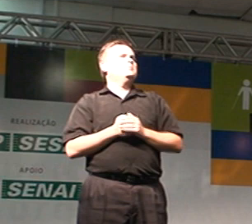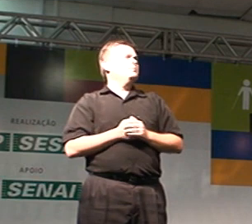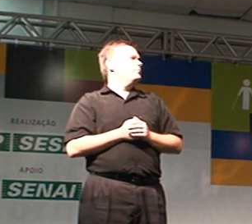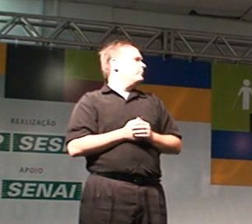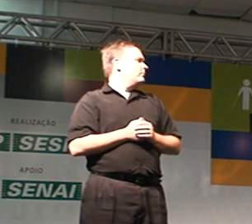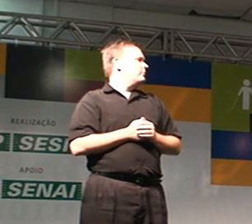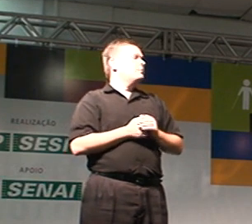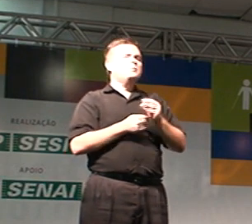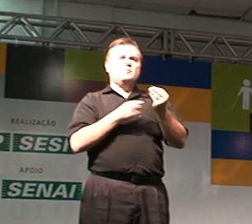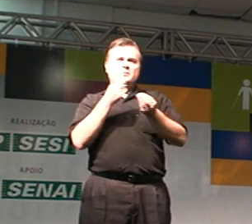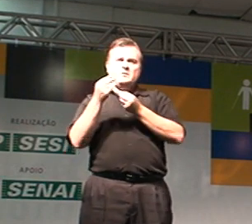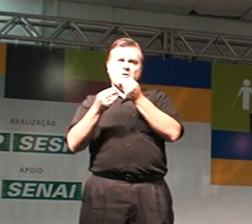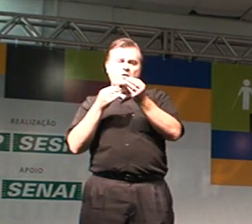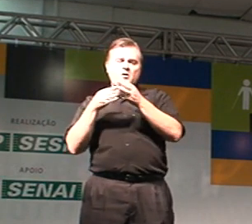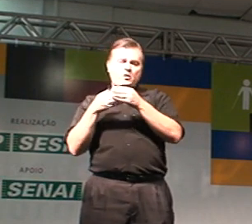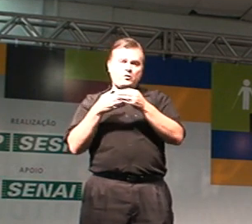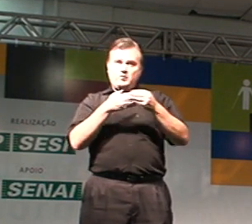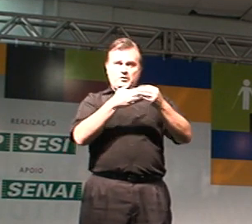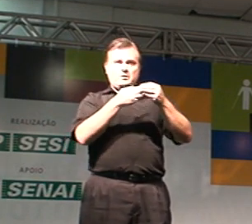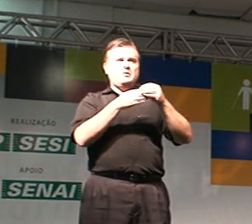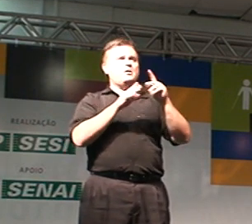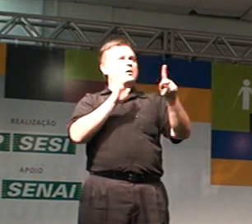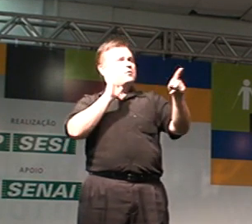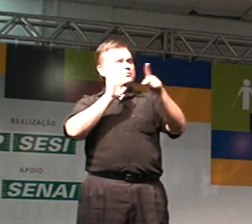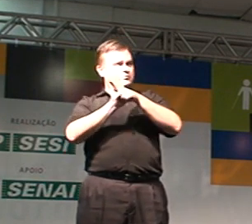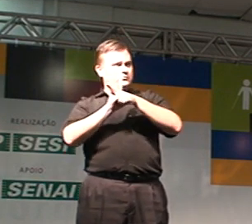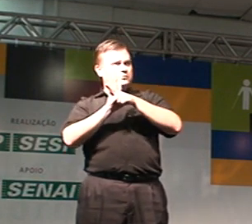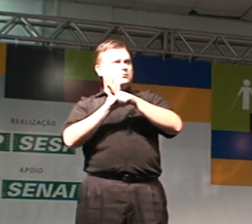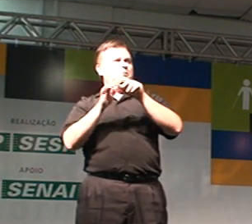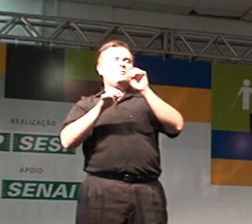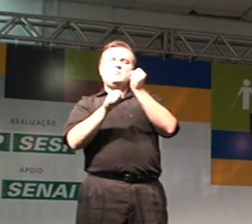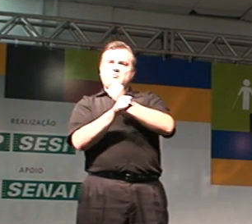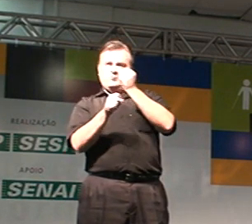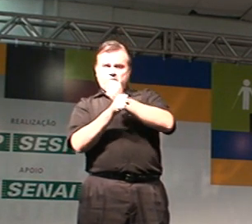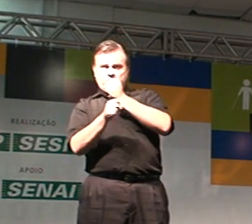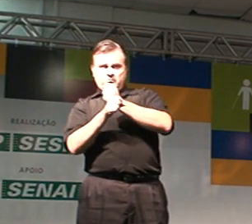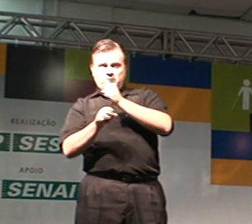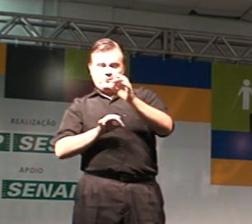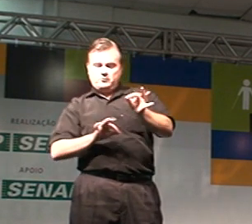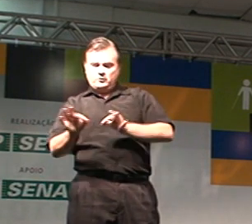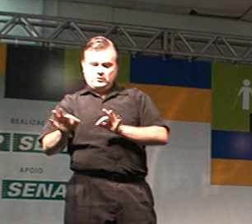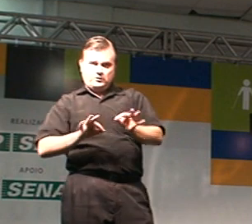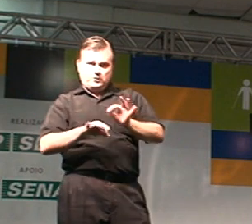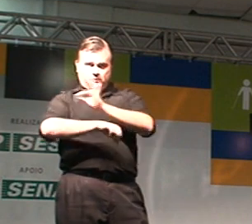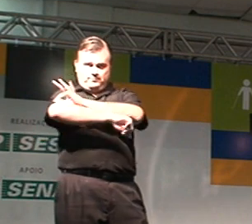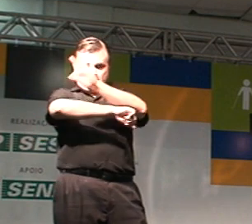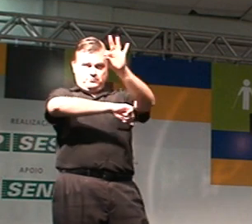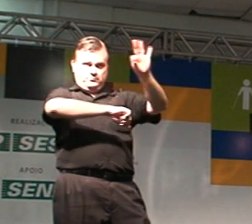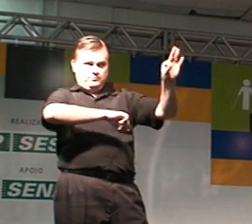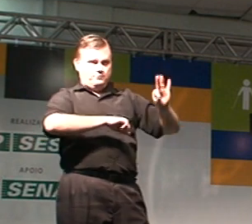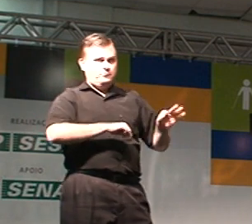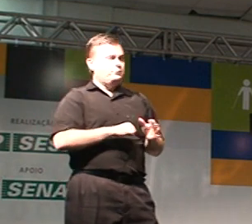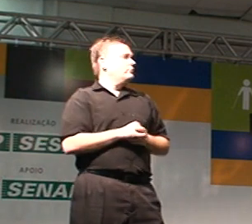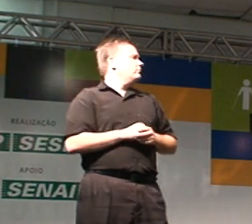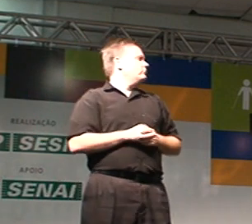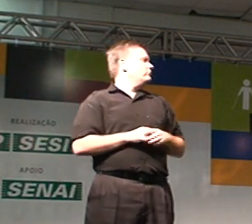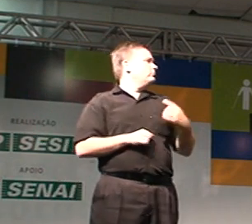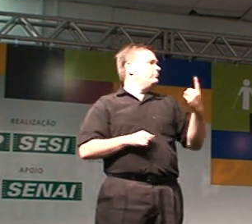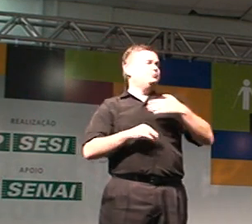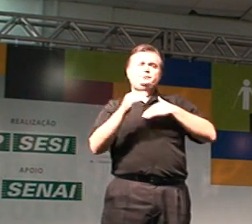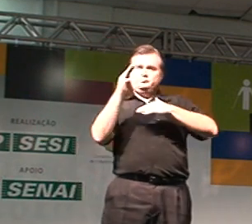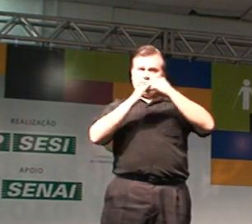a orientar os proprietários na hora da elaboração do projeto de arquitetura. Nós,